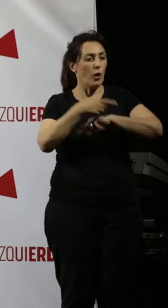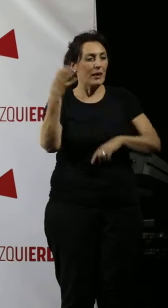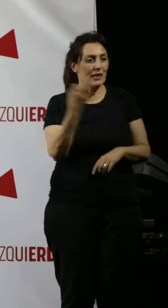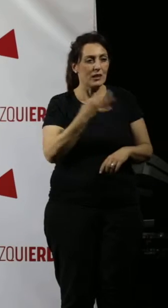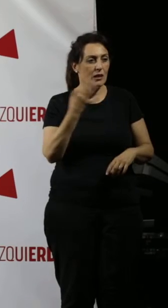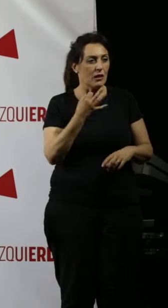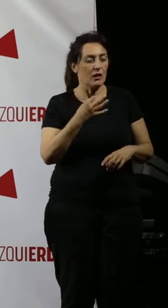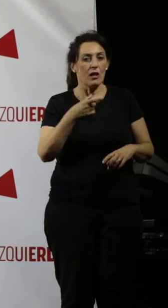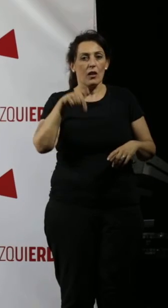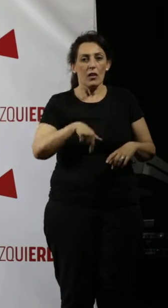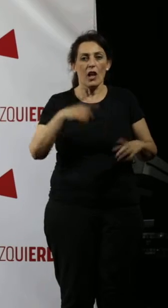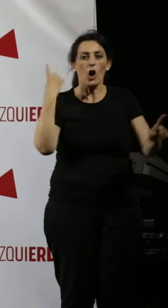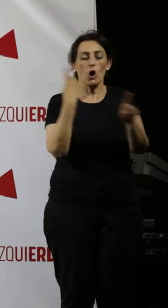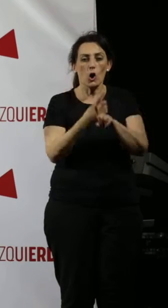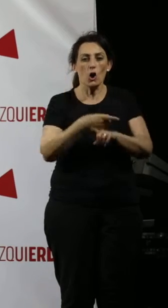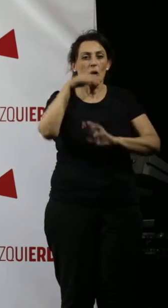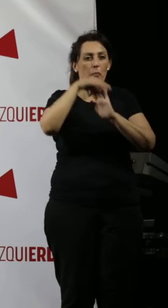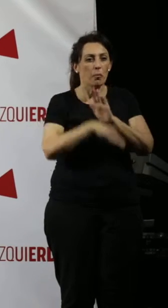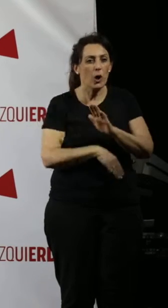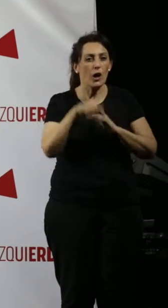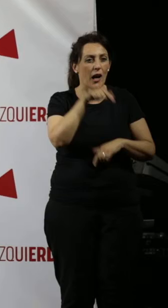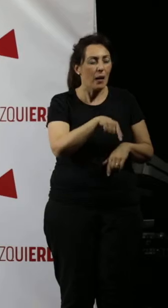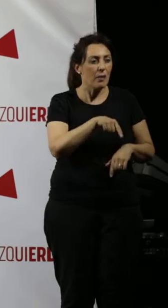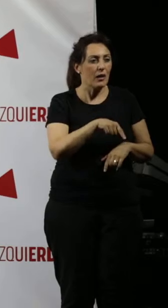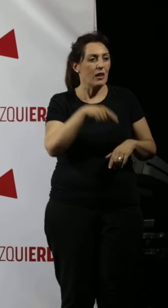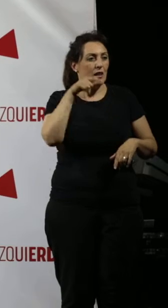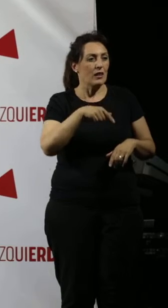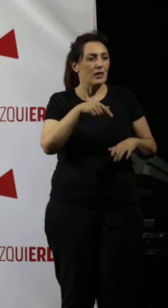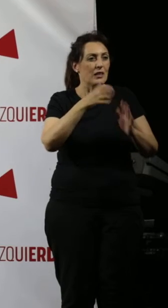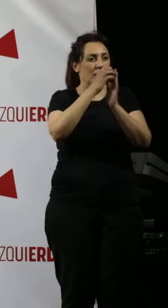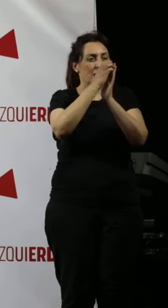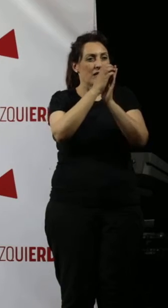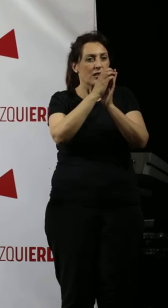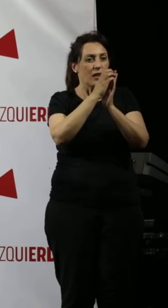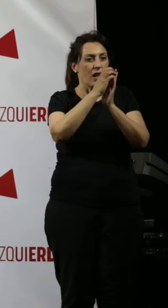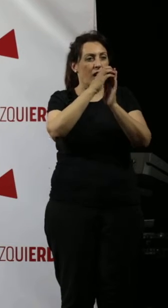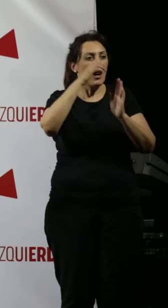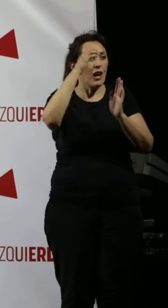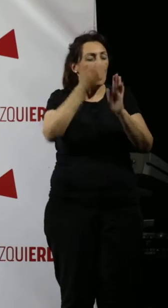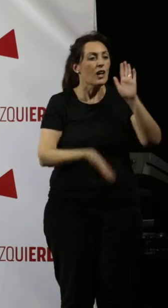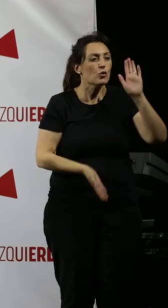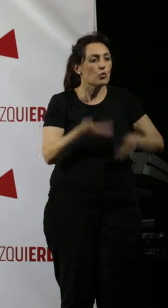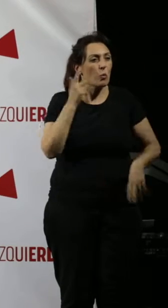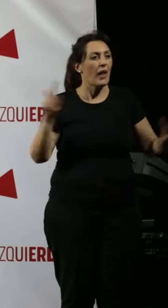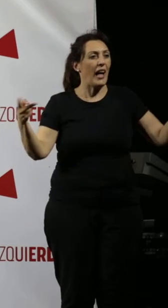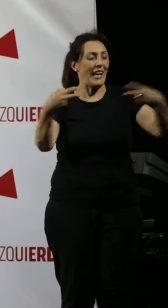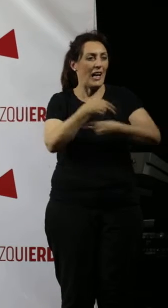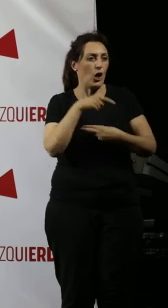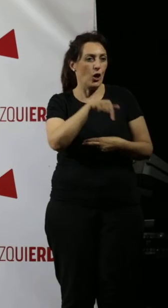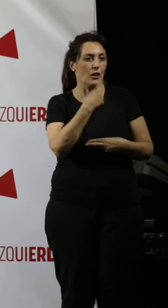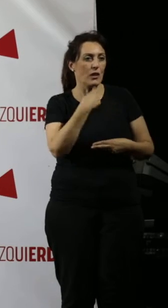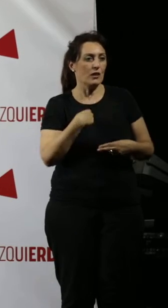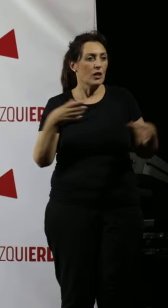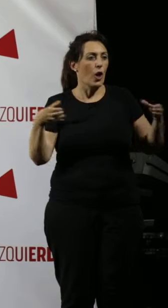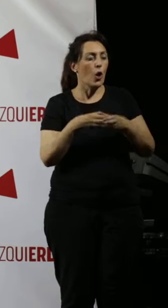en el contraprograma de la masiva subida de recortes que anuncia